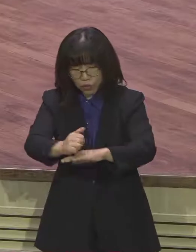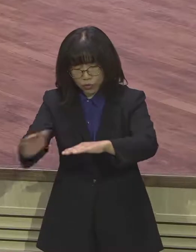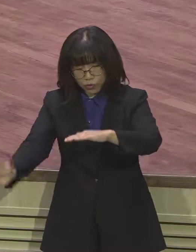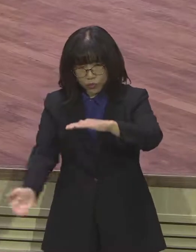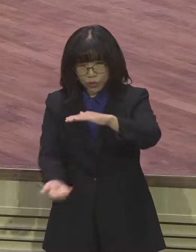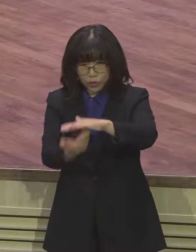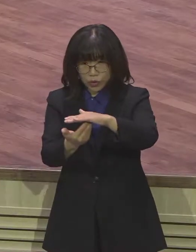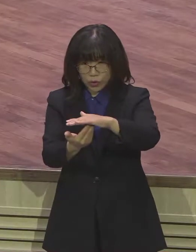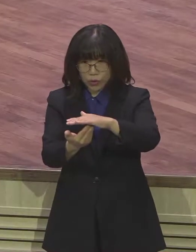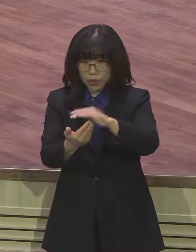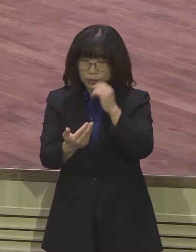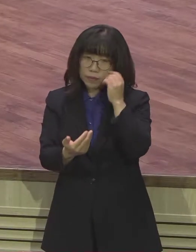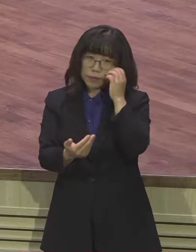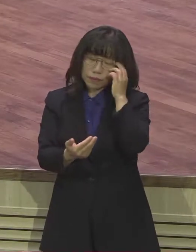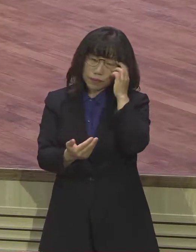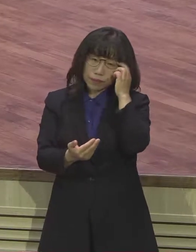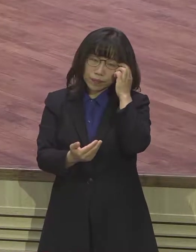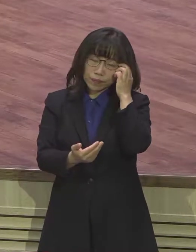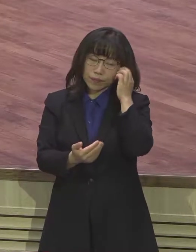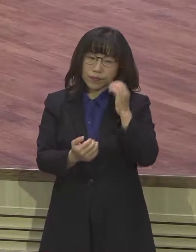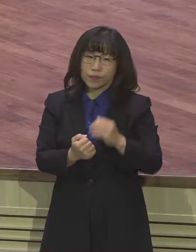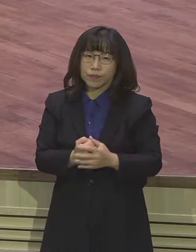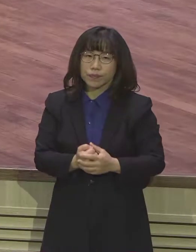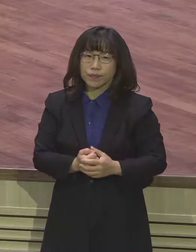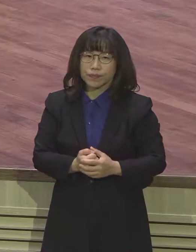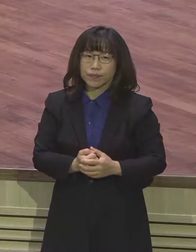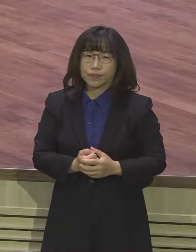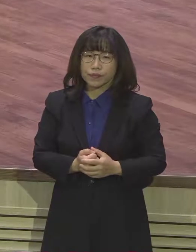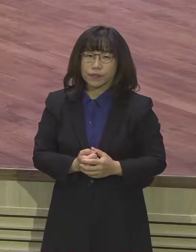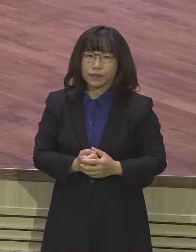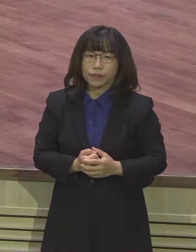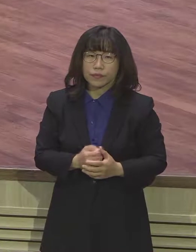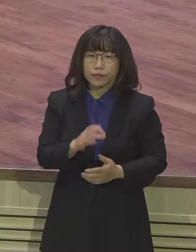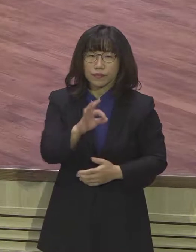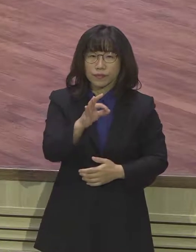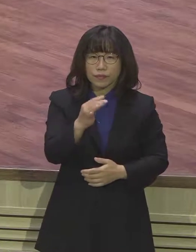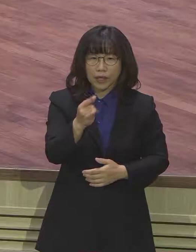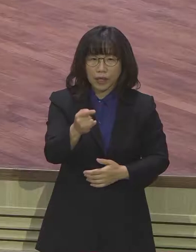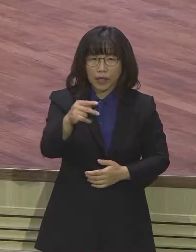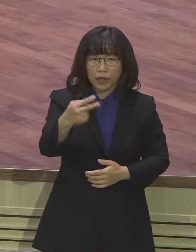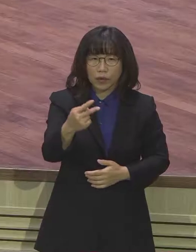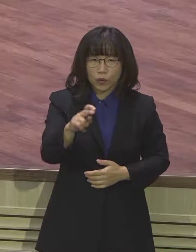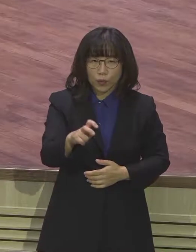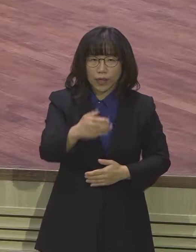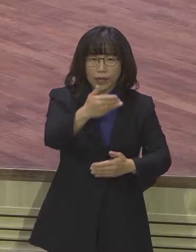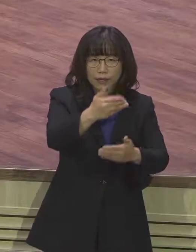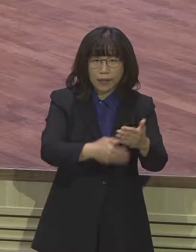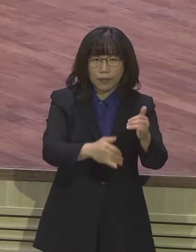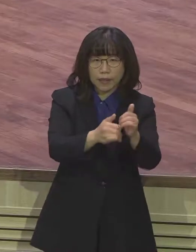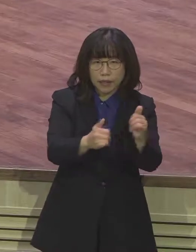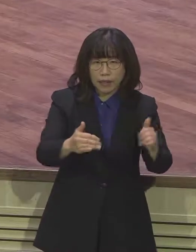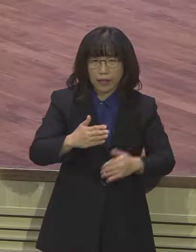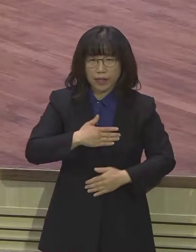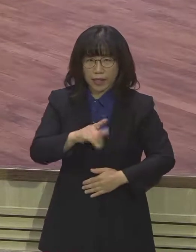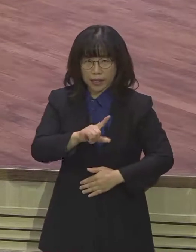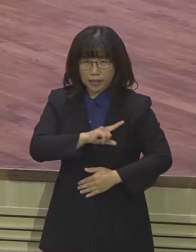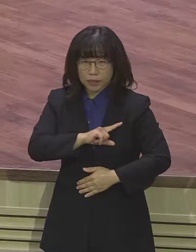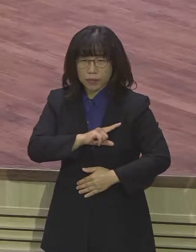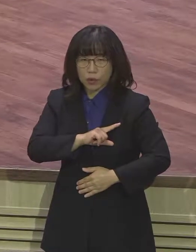9장 12절을 보겠습니다 그들이 애돔의 남은 자와 내 이름으로 이코는 망국을 기업으로 얻게 하리라 이 일을 행하시는